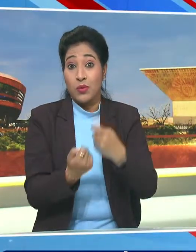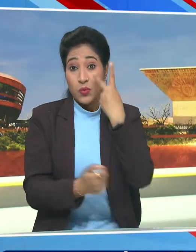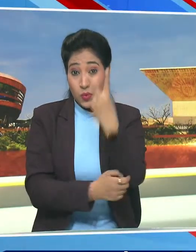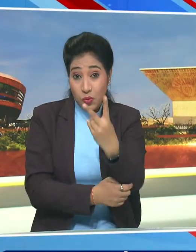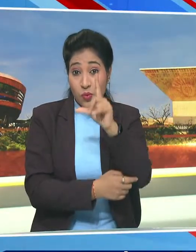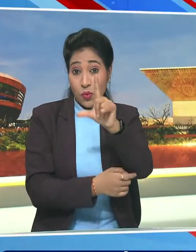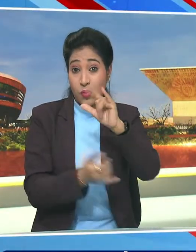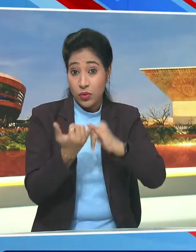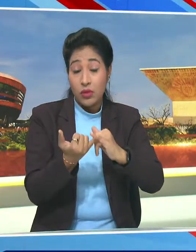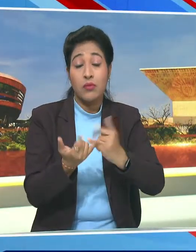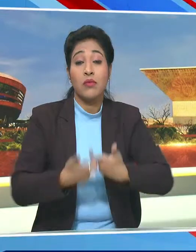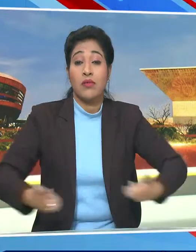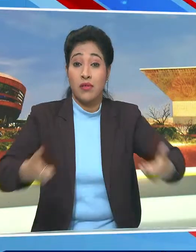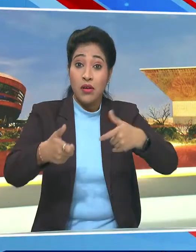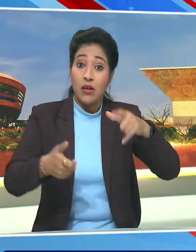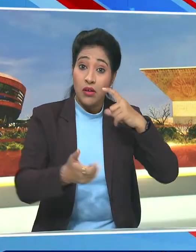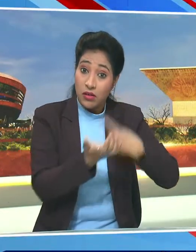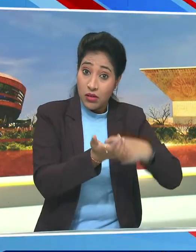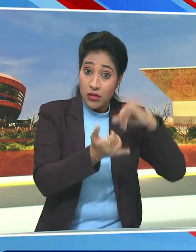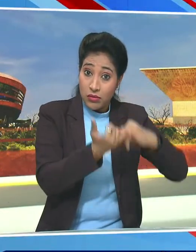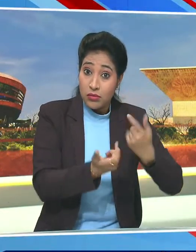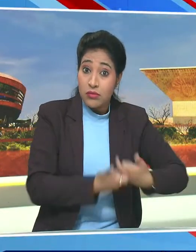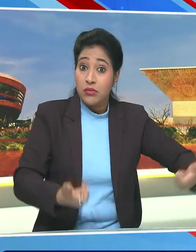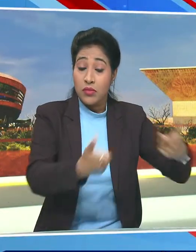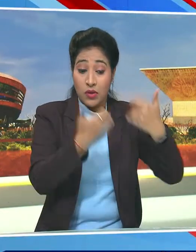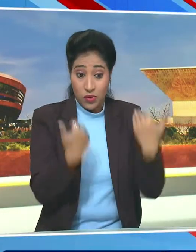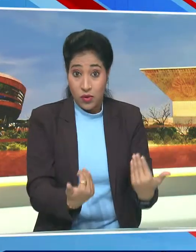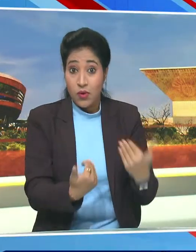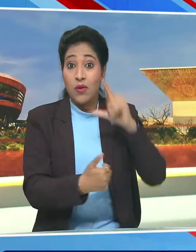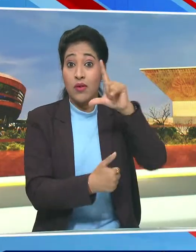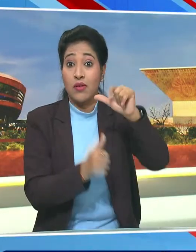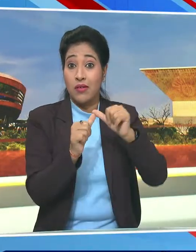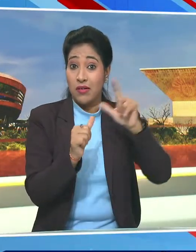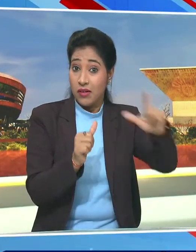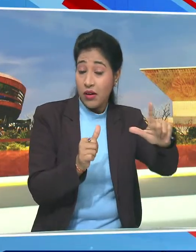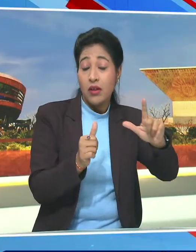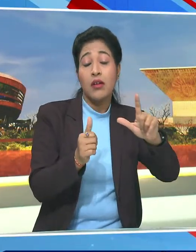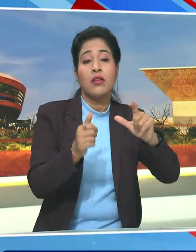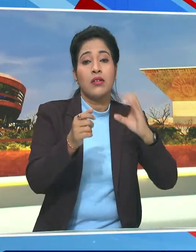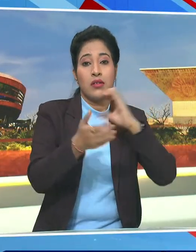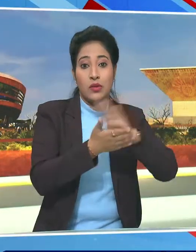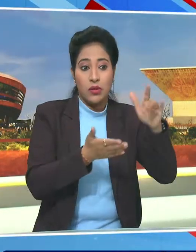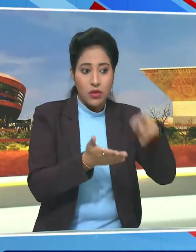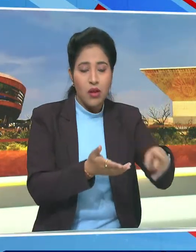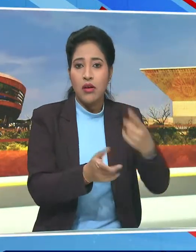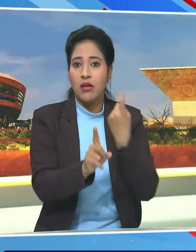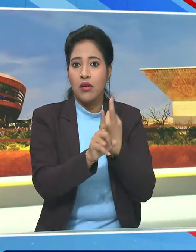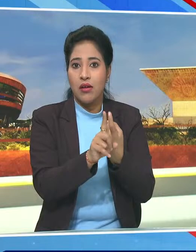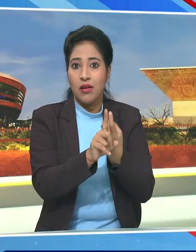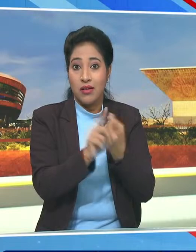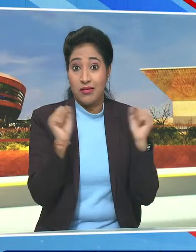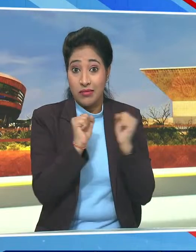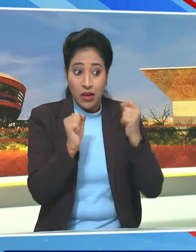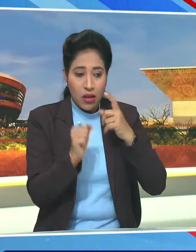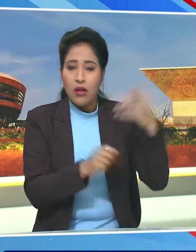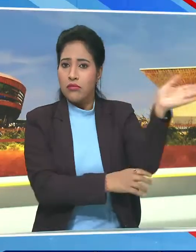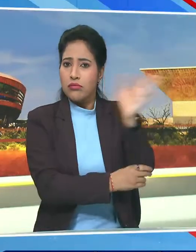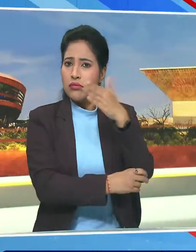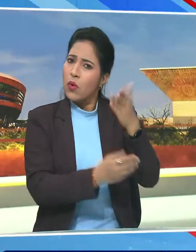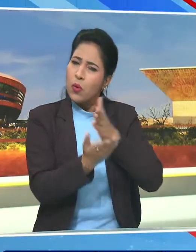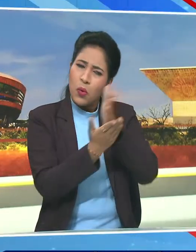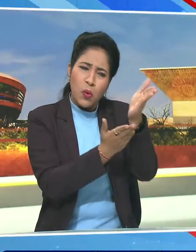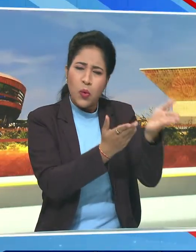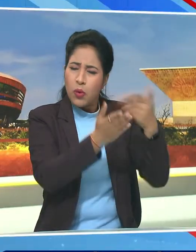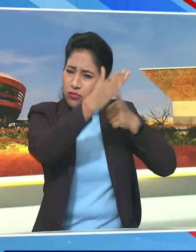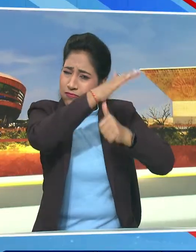सभा के भी और राज्य सभा के लेकिन आज लाल चौंक पर भी क्या कश्मीर की गली-गली में तरंगा जंडा बिरा जाता है ये